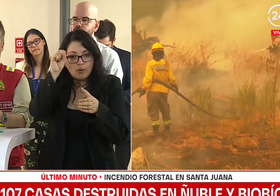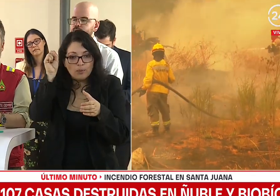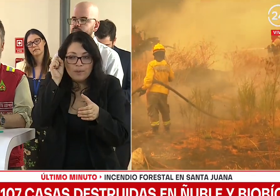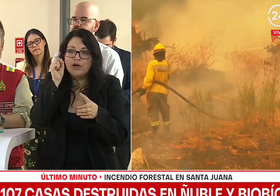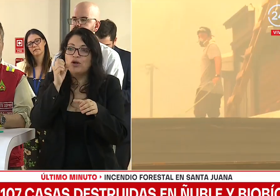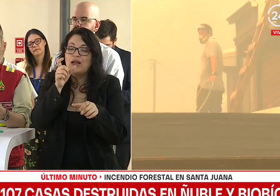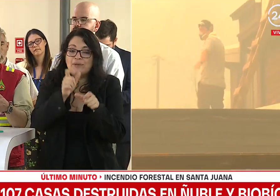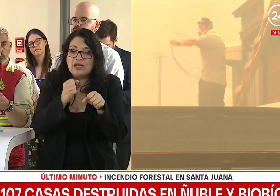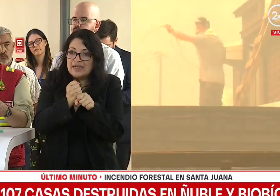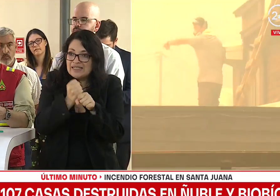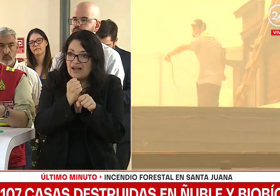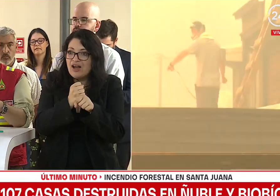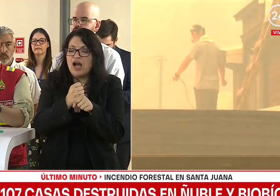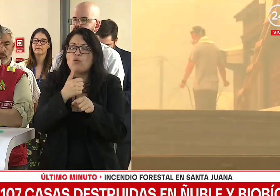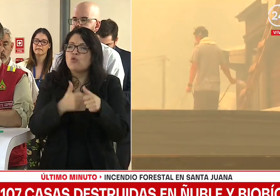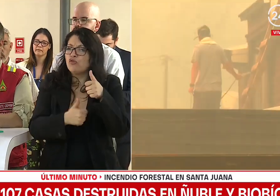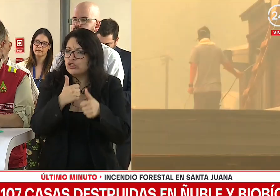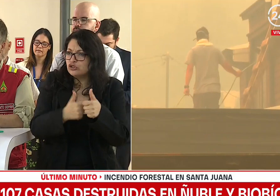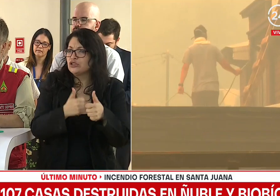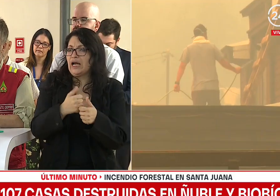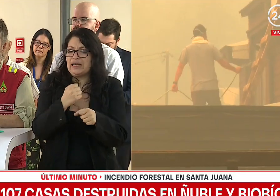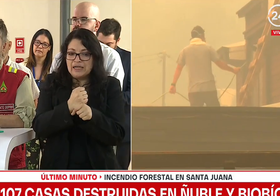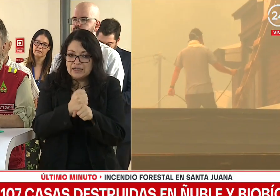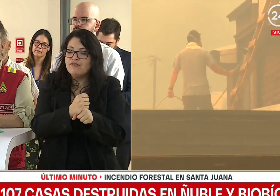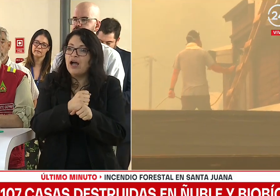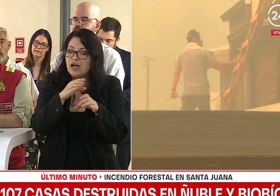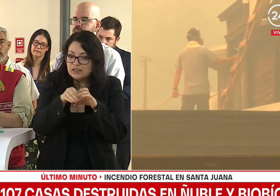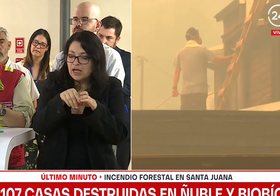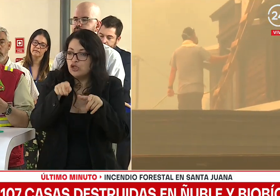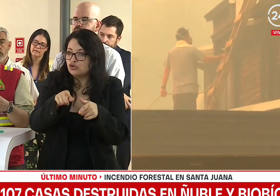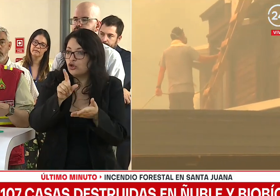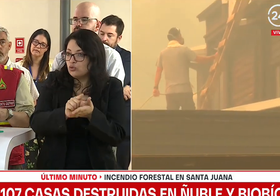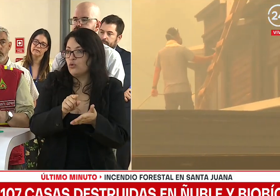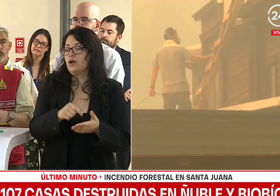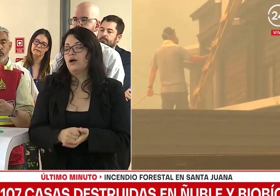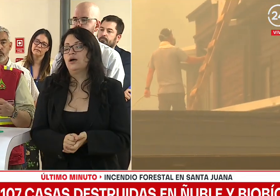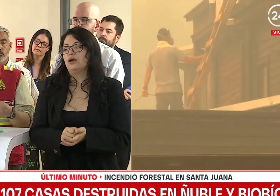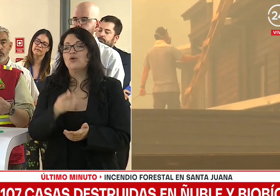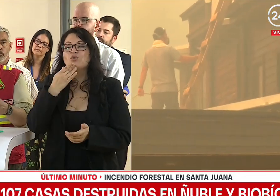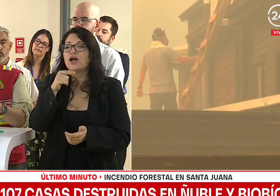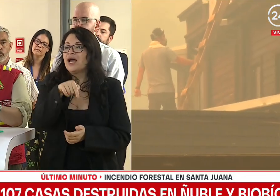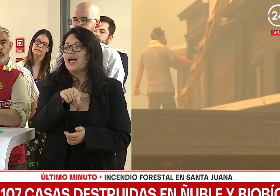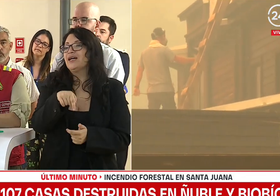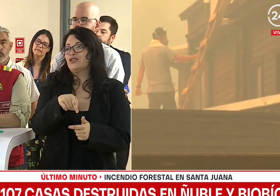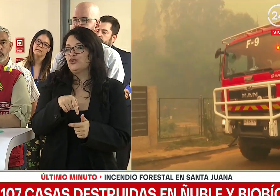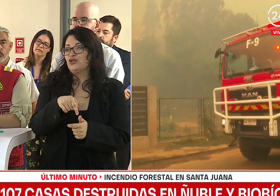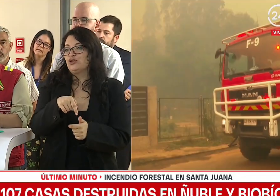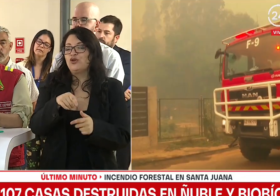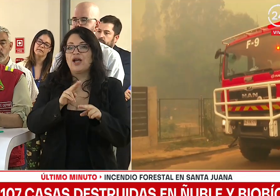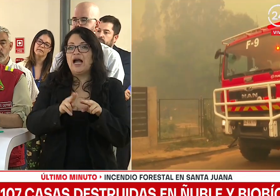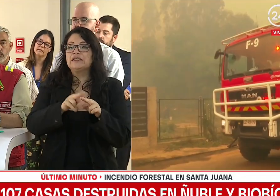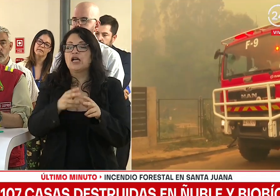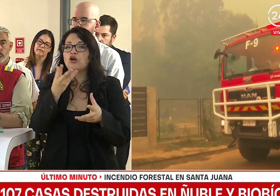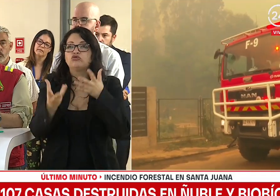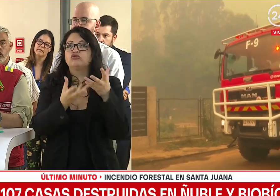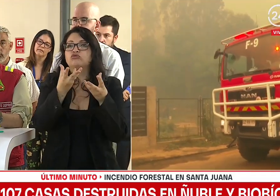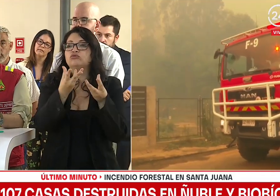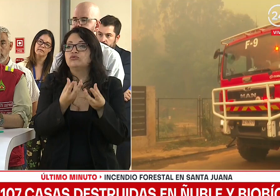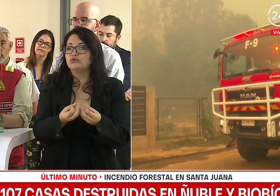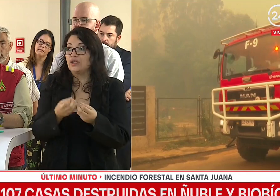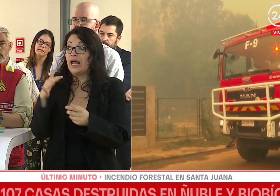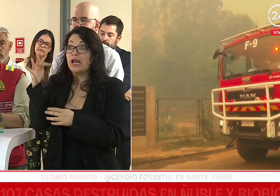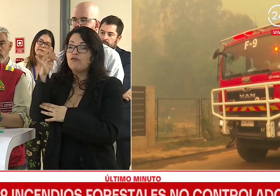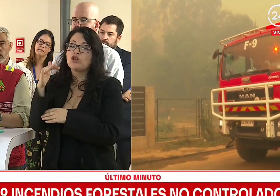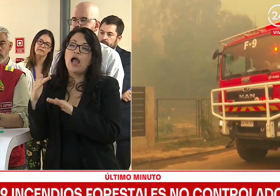gente que está en terreno, de los profesionales, los brigadistas que se encuentran en terreno, quienes en definitiva son los que evitan. Las aeronaves son